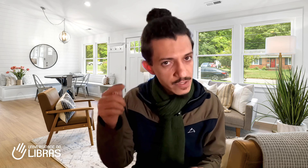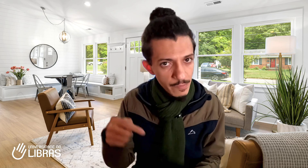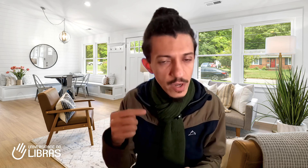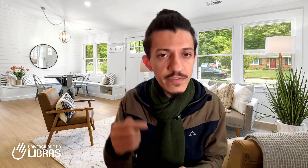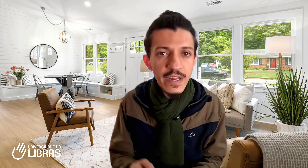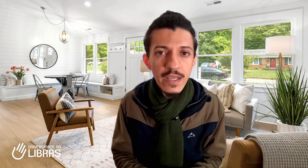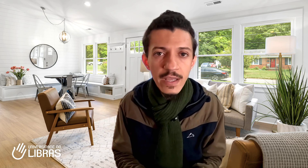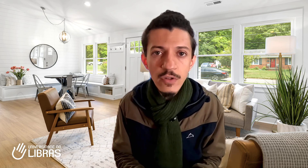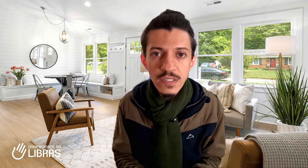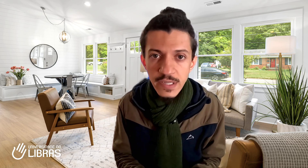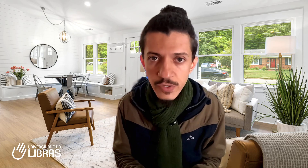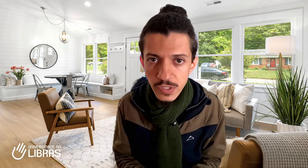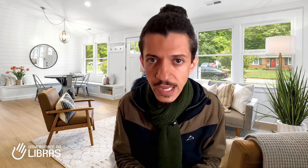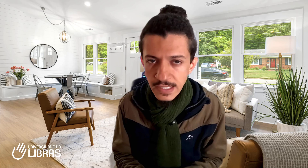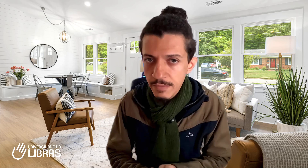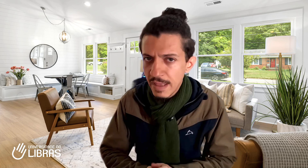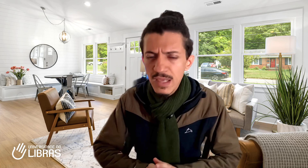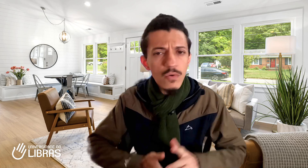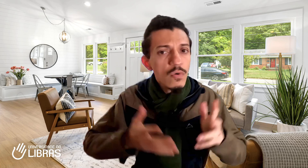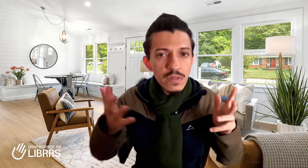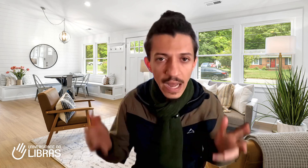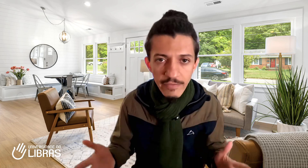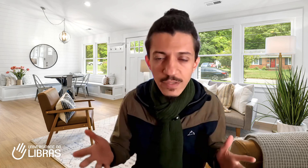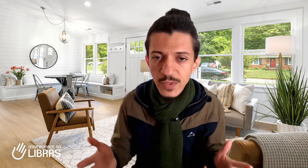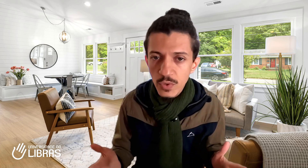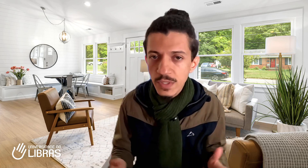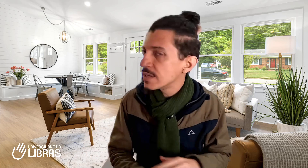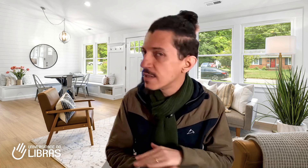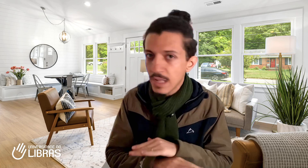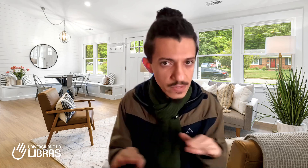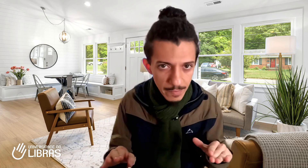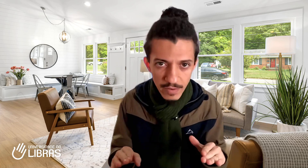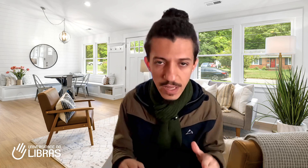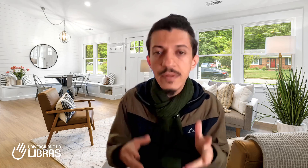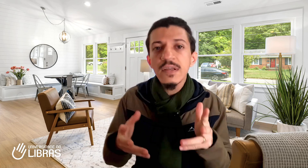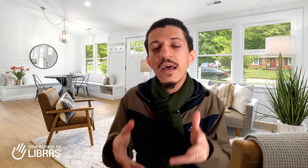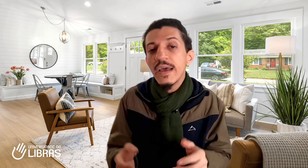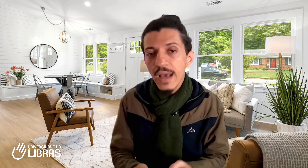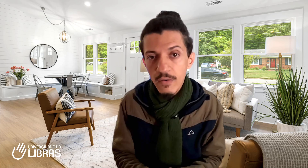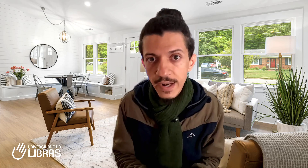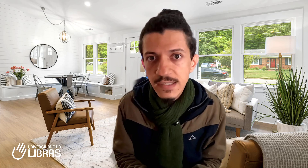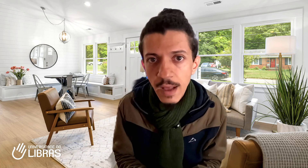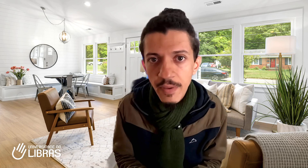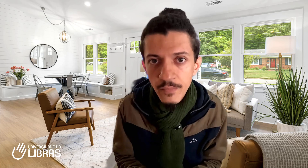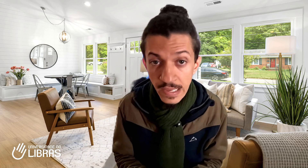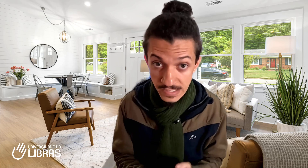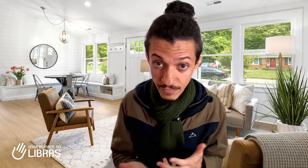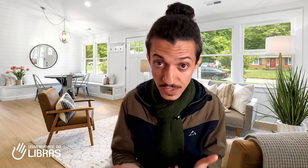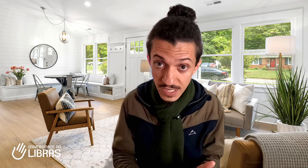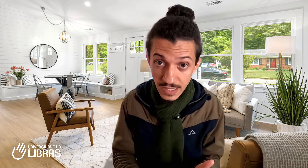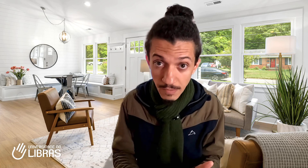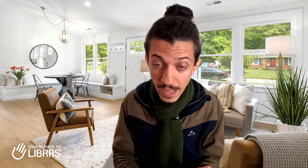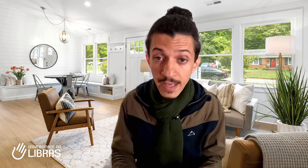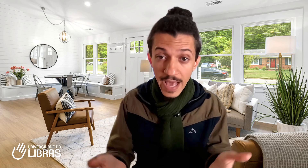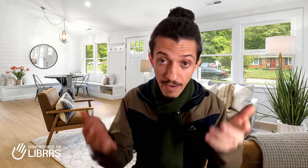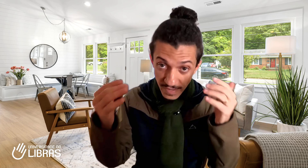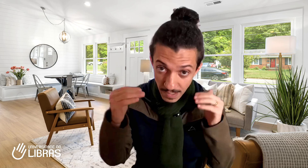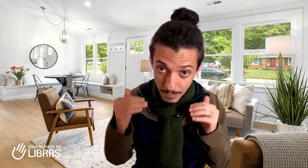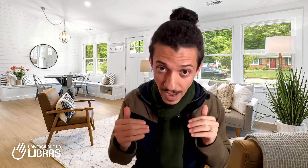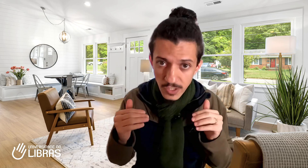pode ver aqui em nossas redes sociais também incontáveis pessoas que não sabiam Libras e agora sabem. Se você também quer fazer parte do